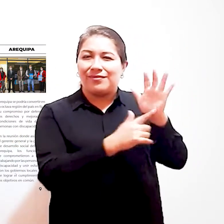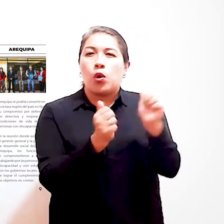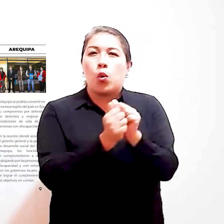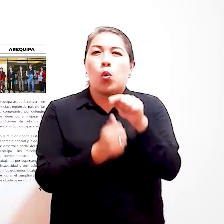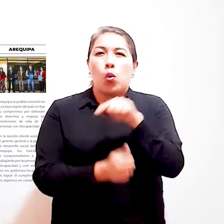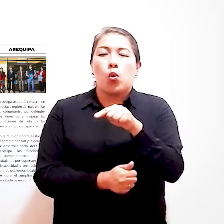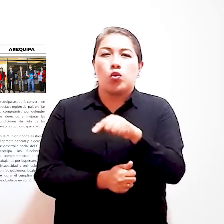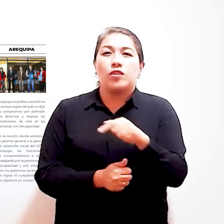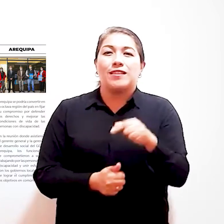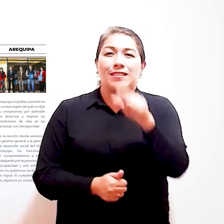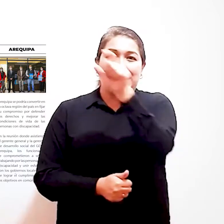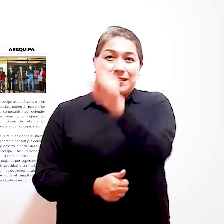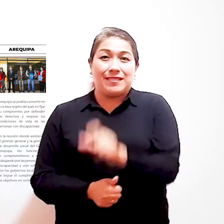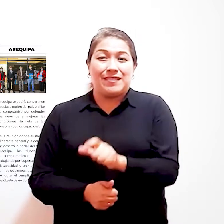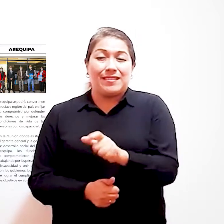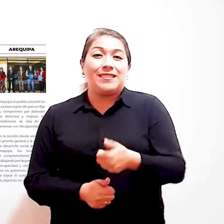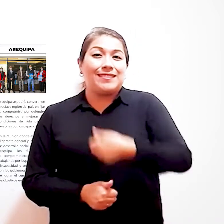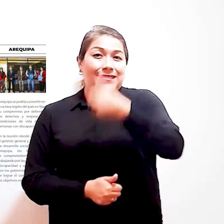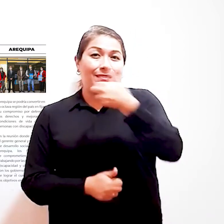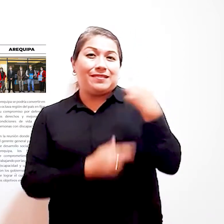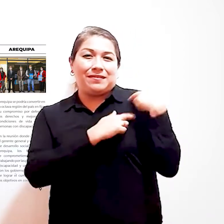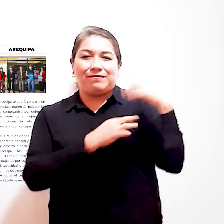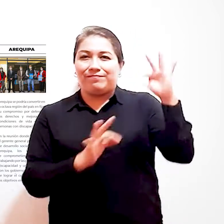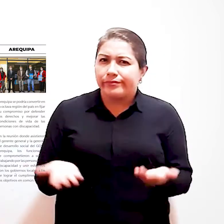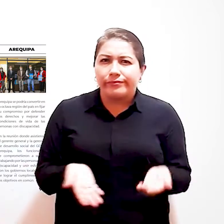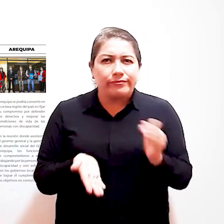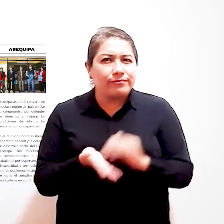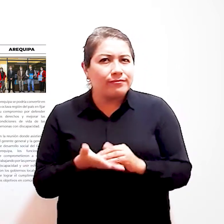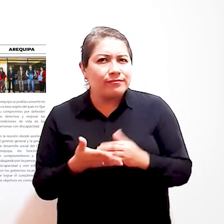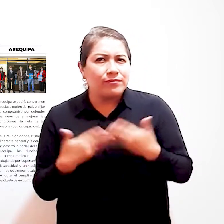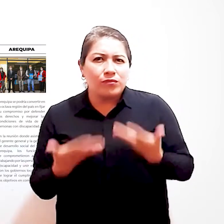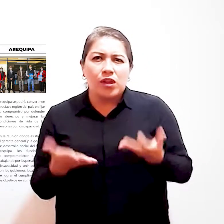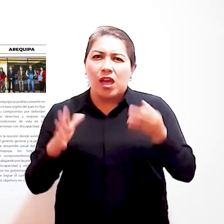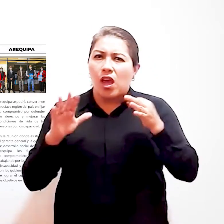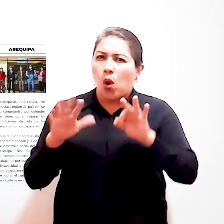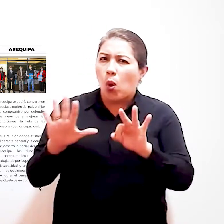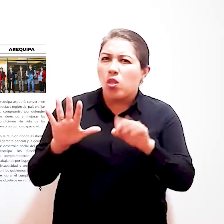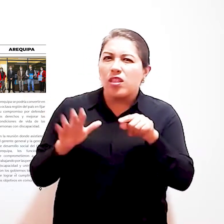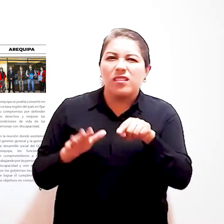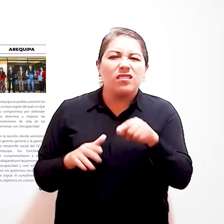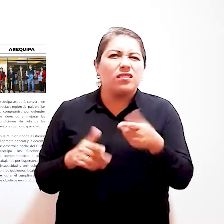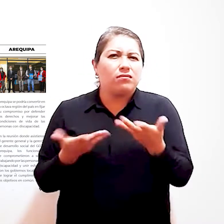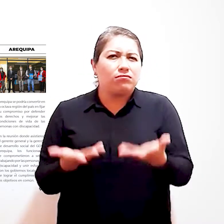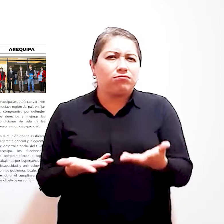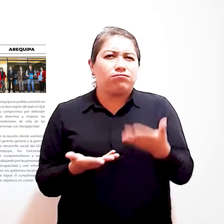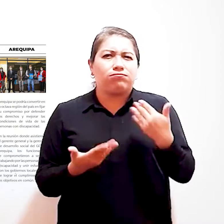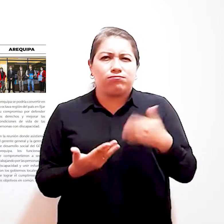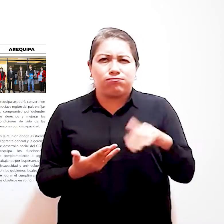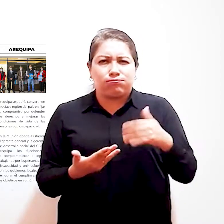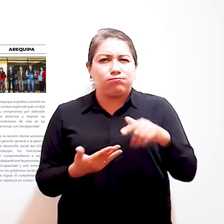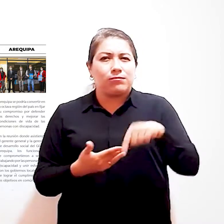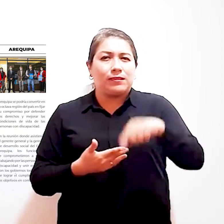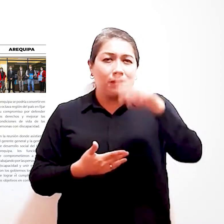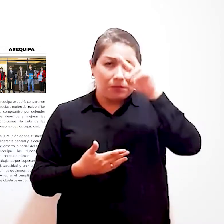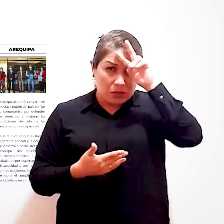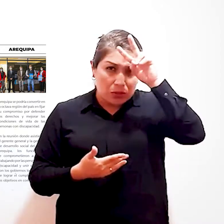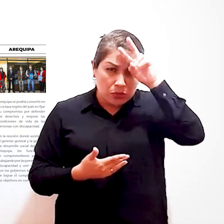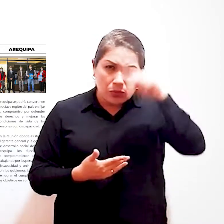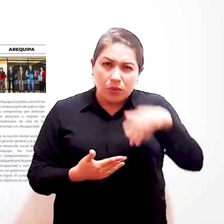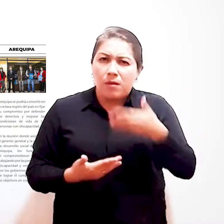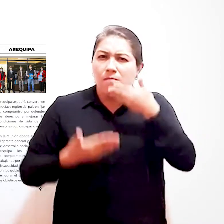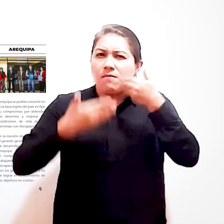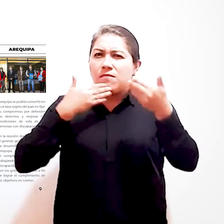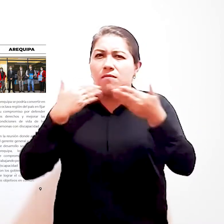convenio firmado junto al alcalde de la provincia, Coronel Portillo A Arequipa se podría convertir en la octava región del país en fijar su